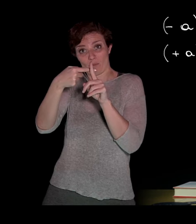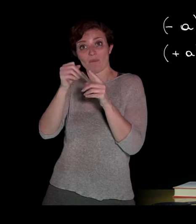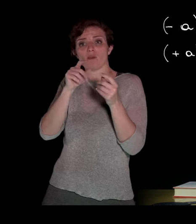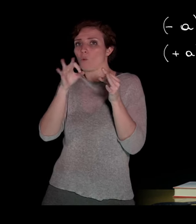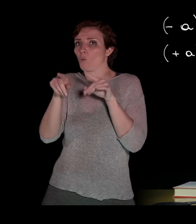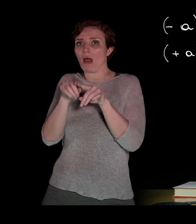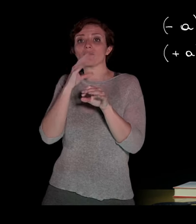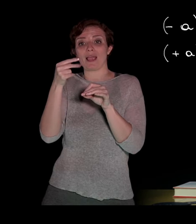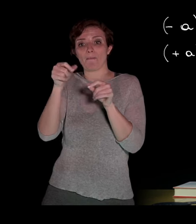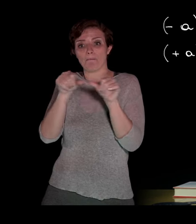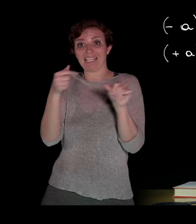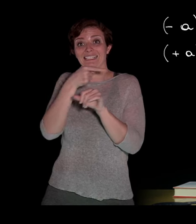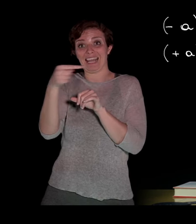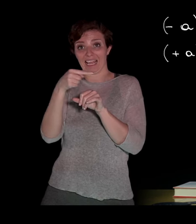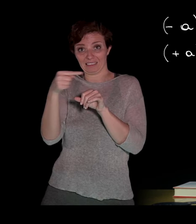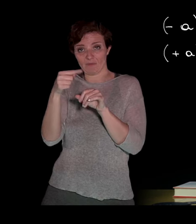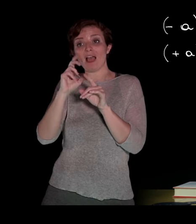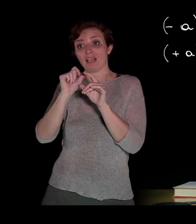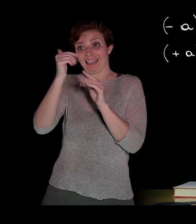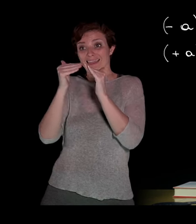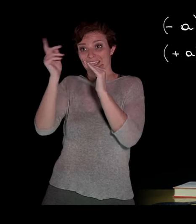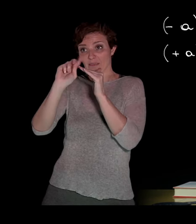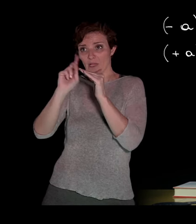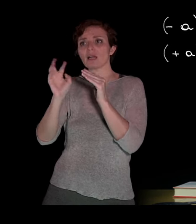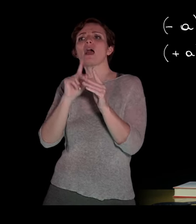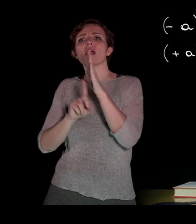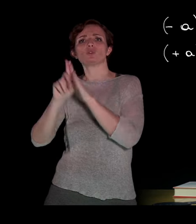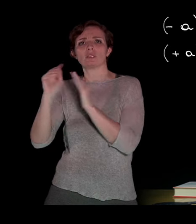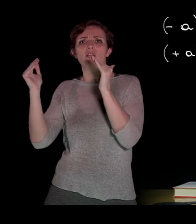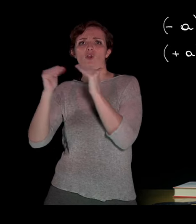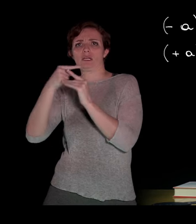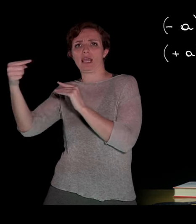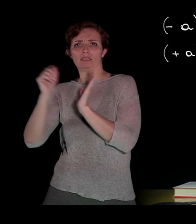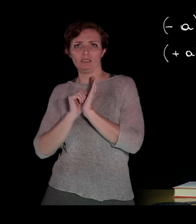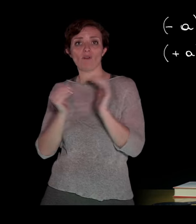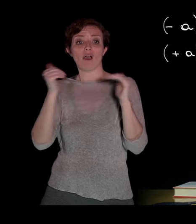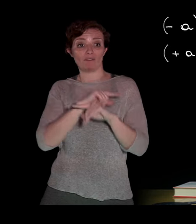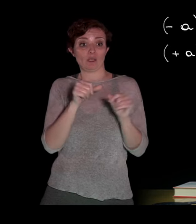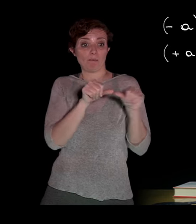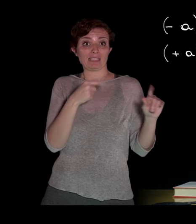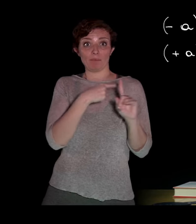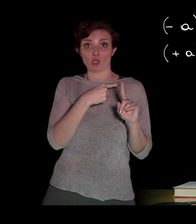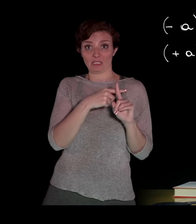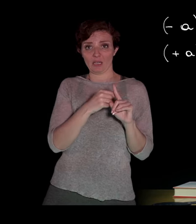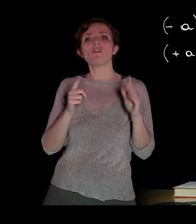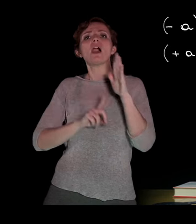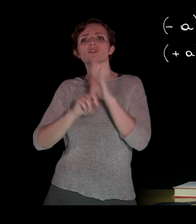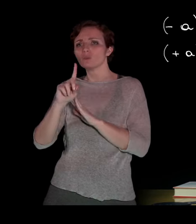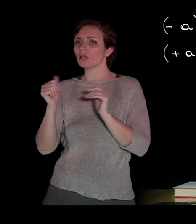il risultato darà luogo a un numero negativo. Se la base invece è positiva, il risultato sarà un numero positivo. Un discorso diverso è se